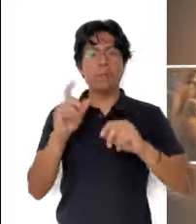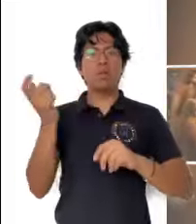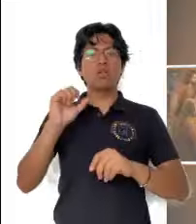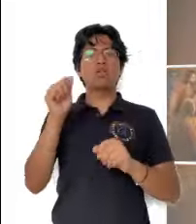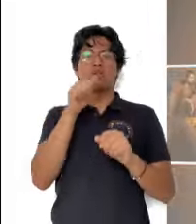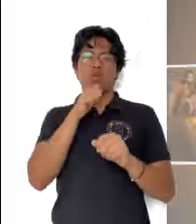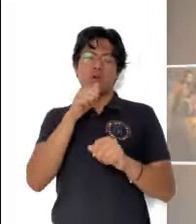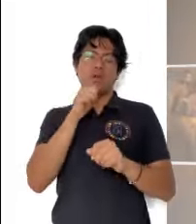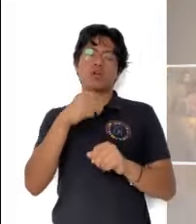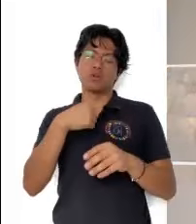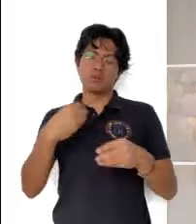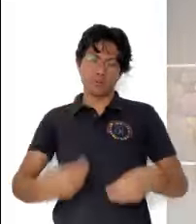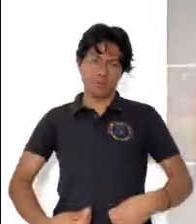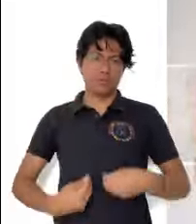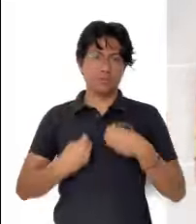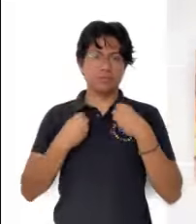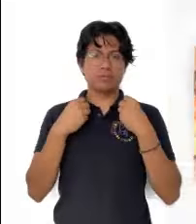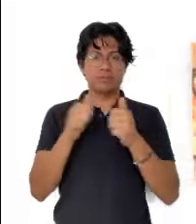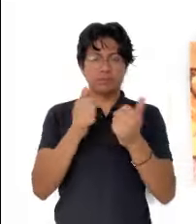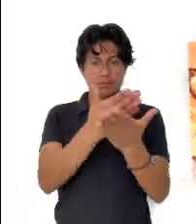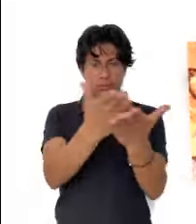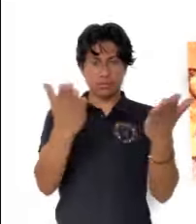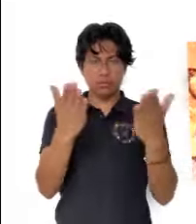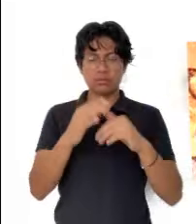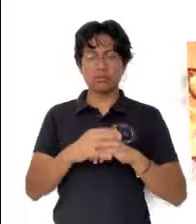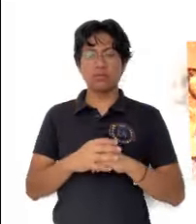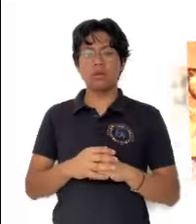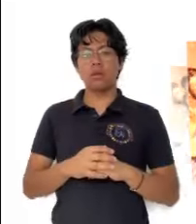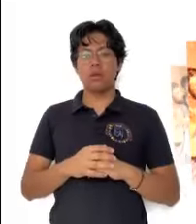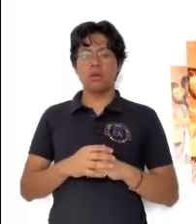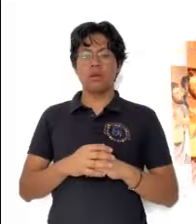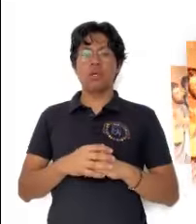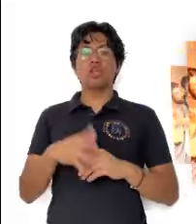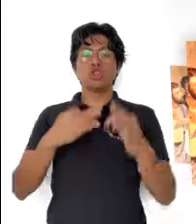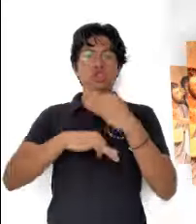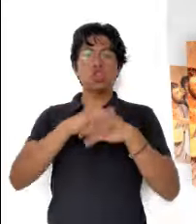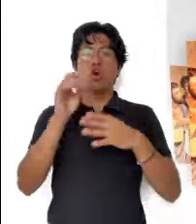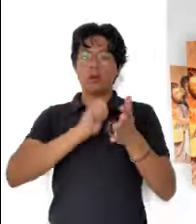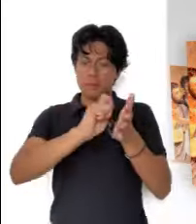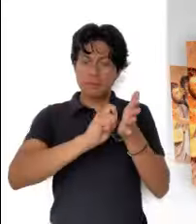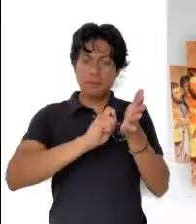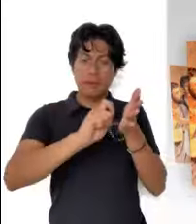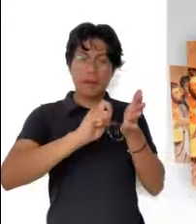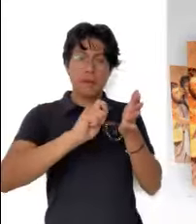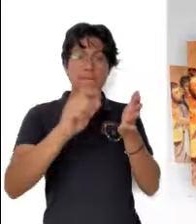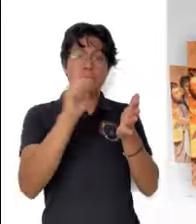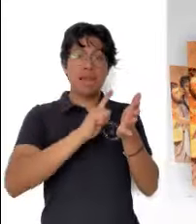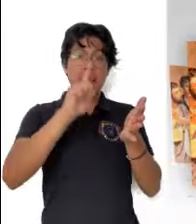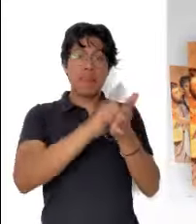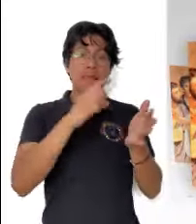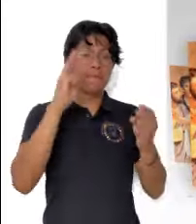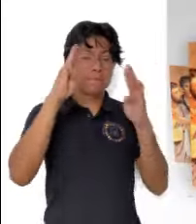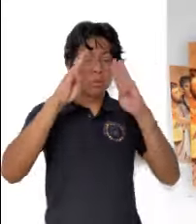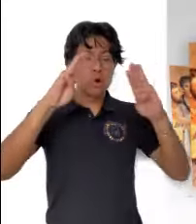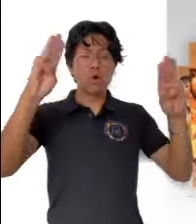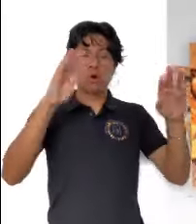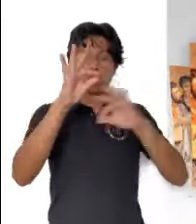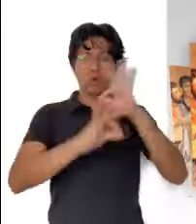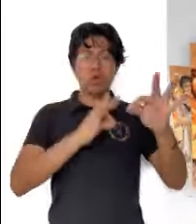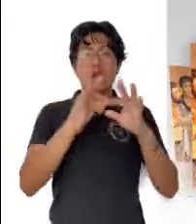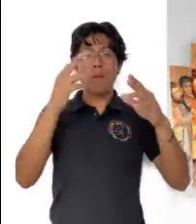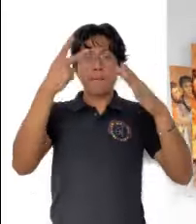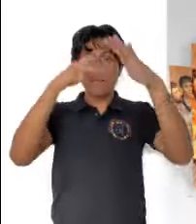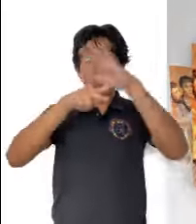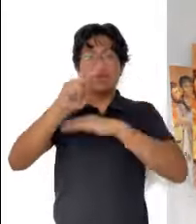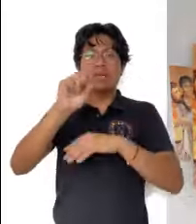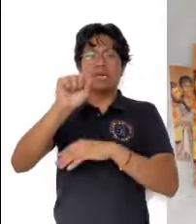hablaba yo cuando aún estaba con ustedes, que tenía que cumplirse todo lo que estaba escrito de mí en la ley de Moisés,